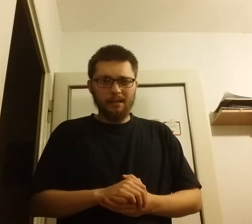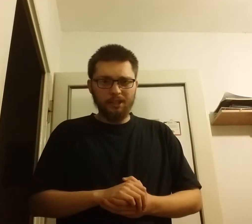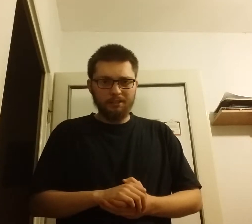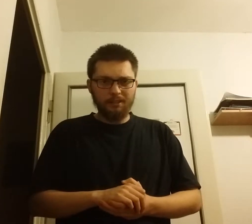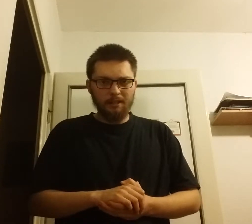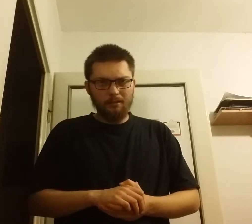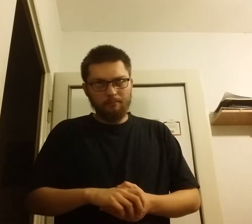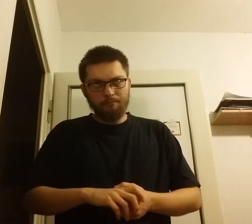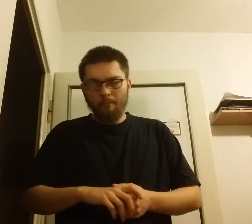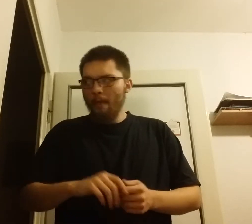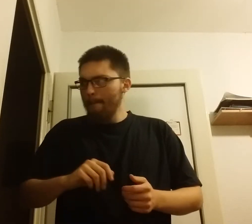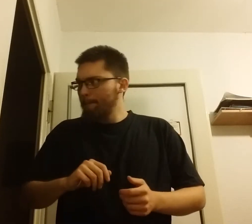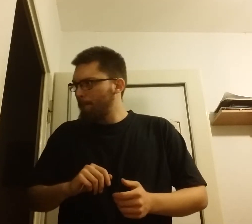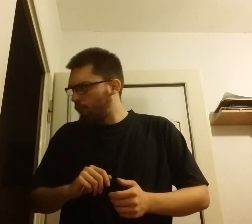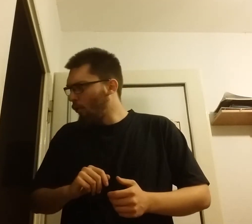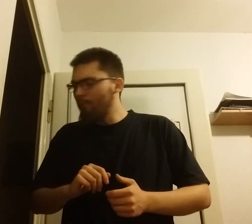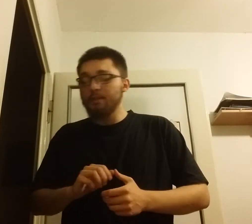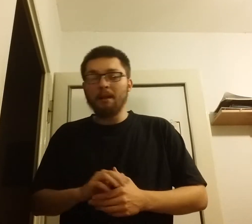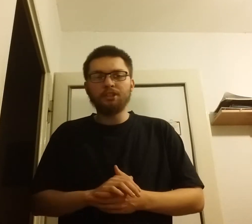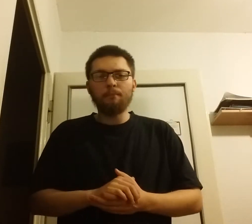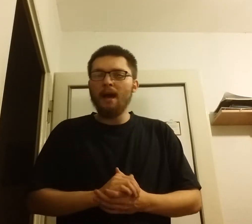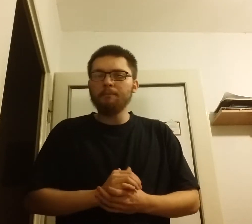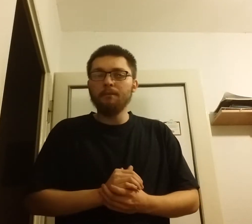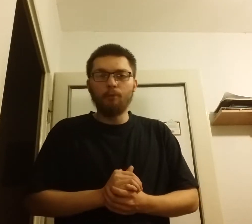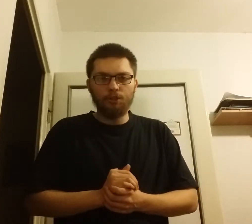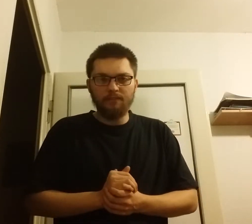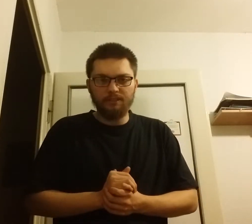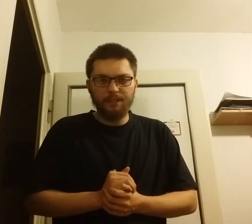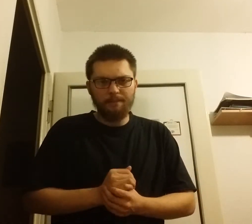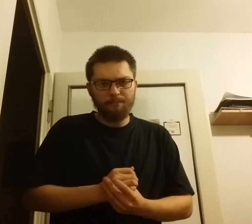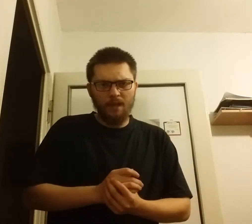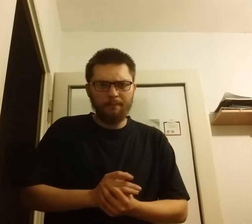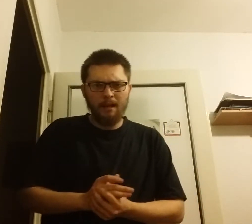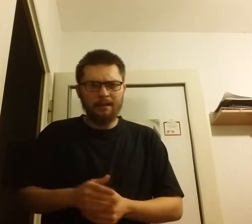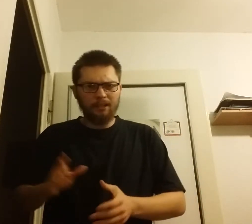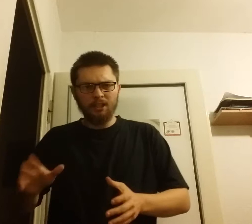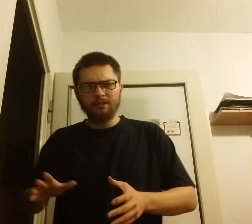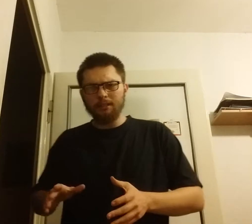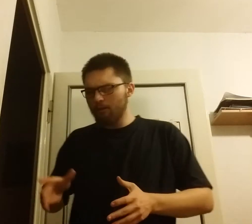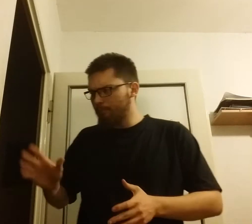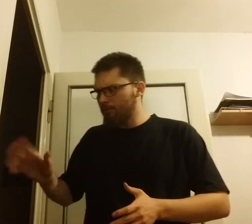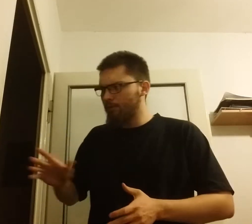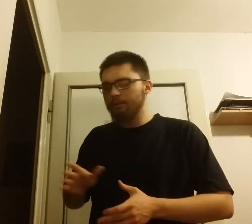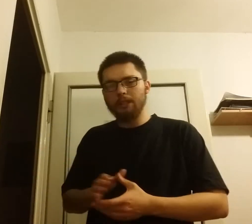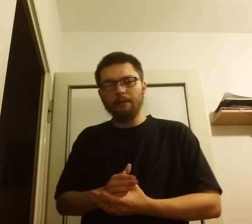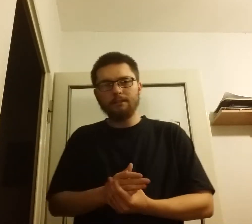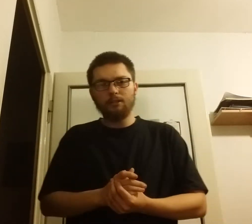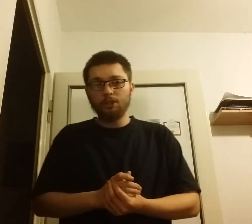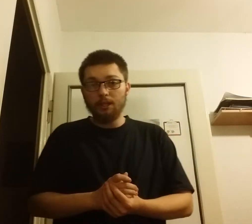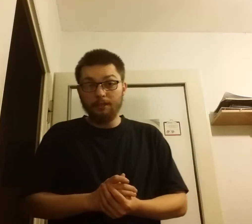radzieckiej. Fuu, przepraszam, armii bolszewickiej. Armia radziecka to po 1947.